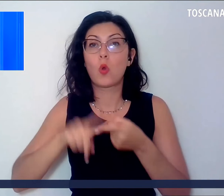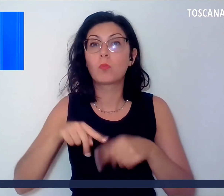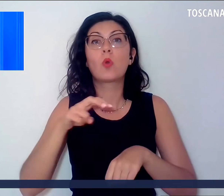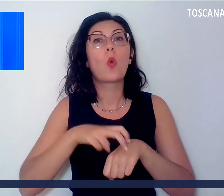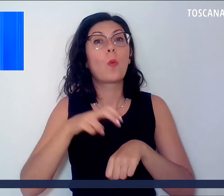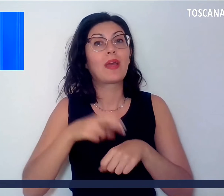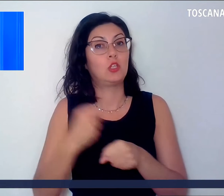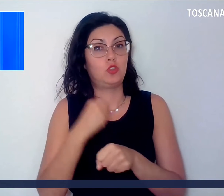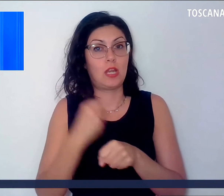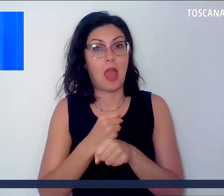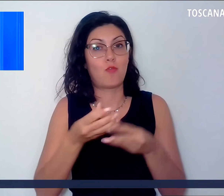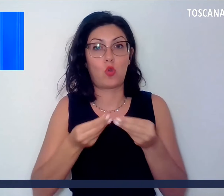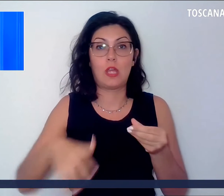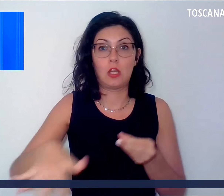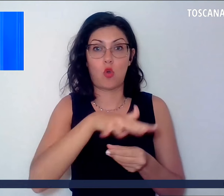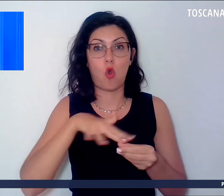territorio.